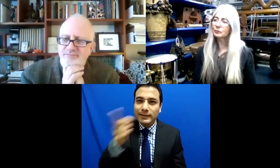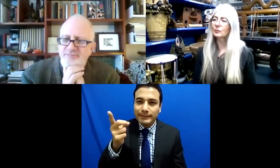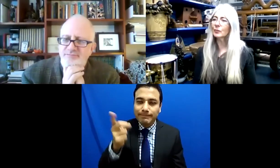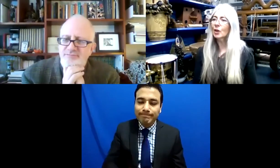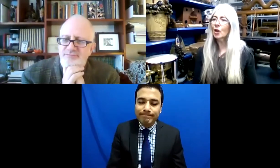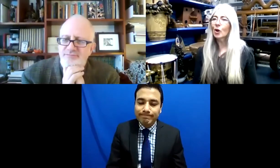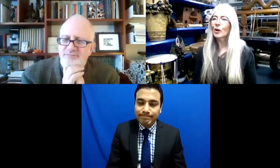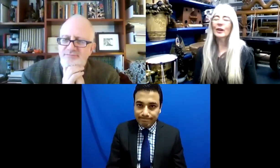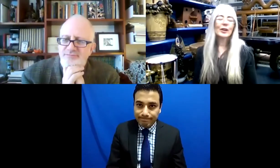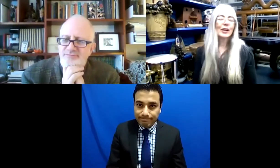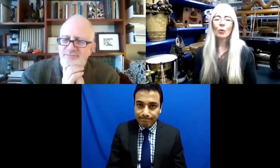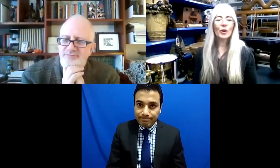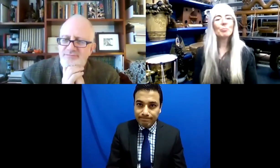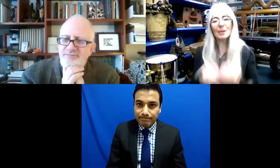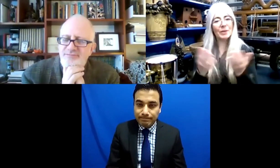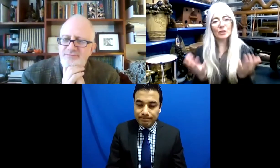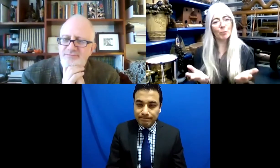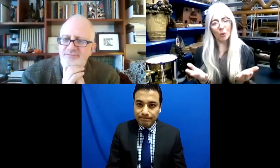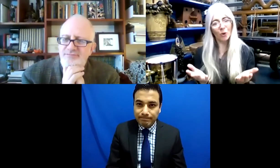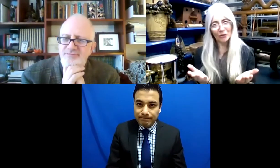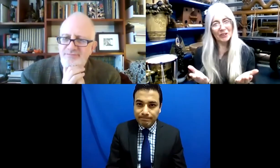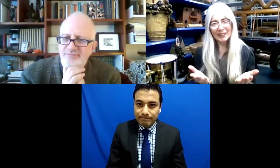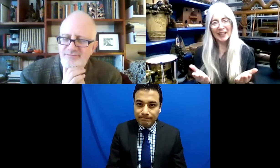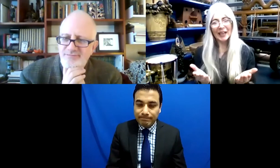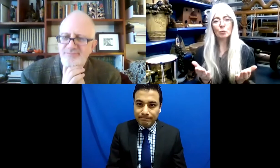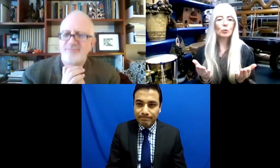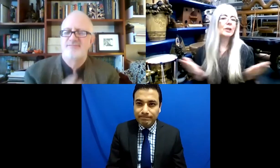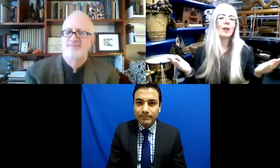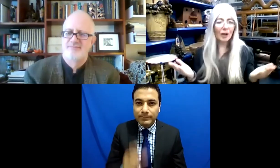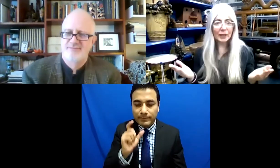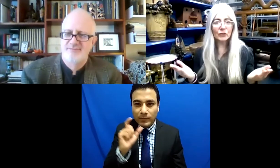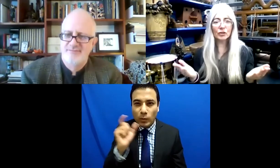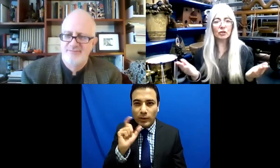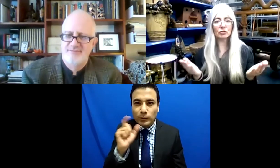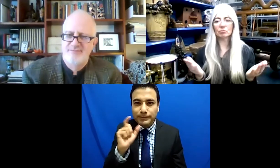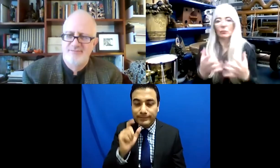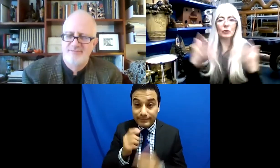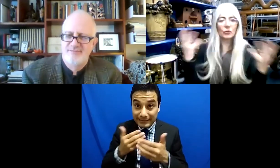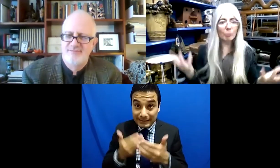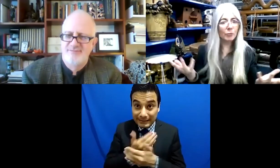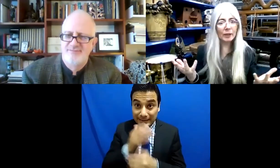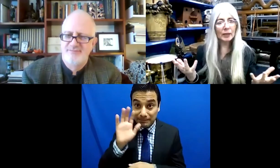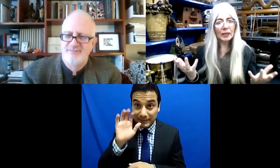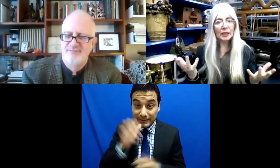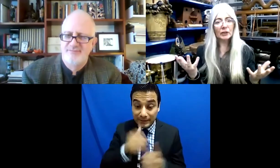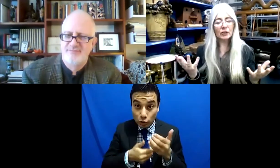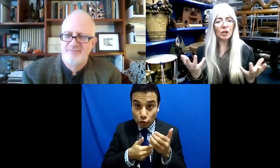cuando nace un bebé y nos damos cuenta